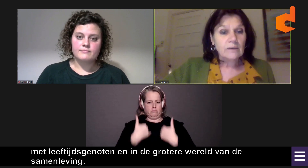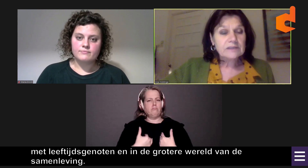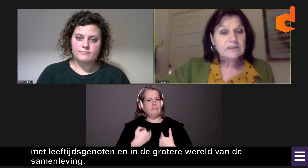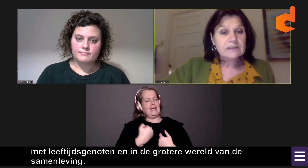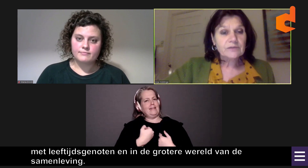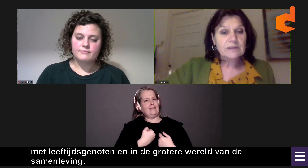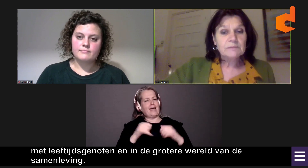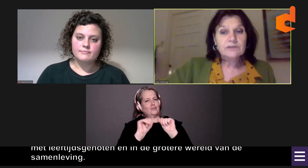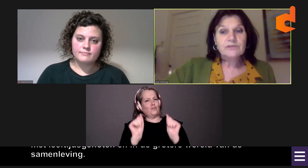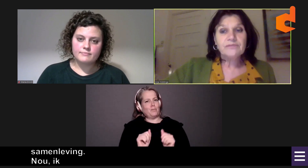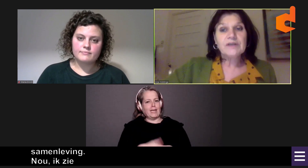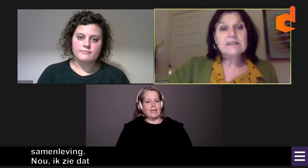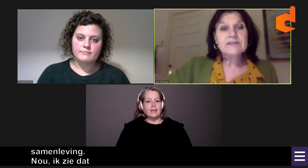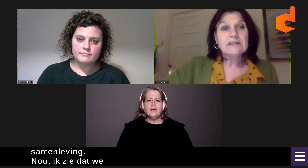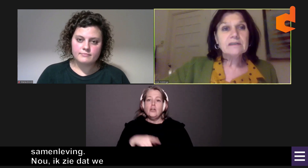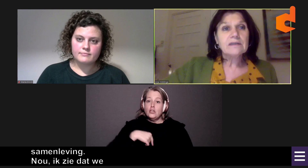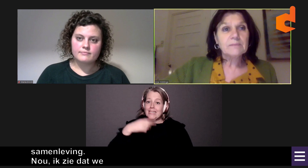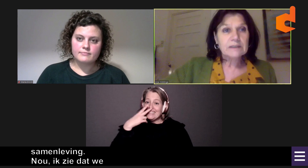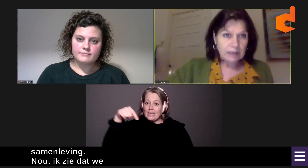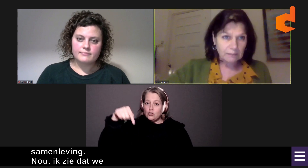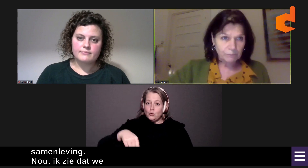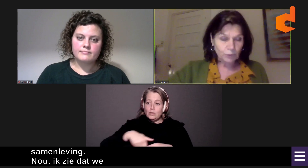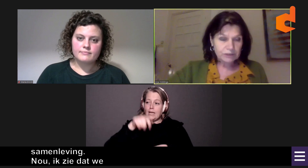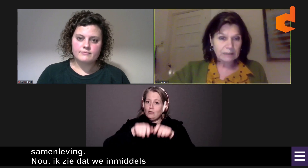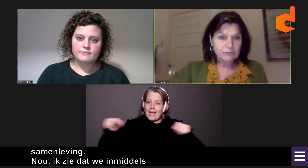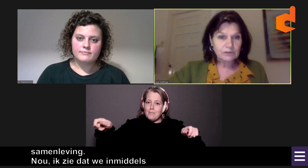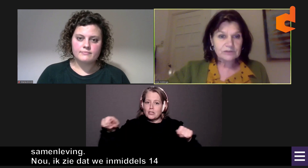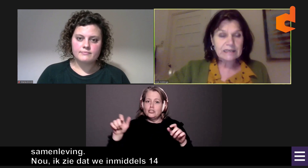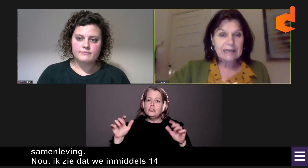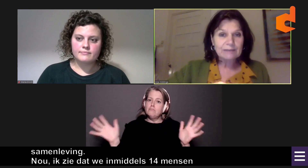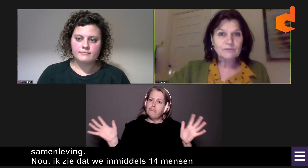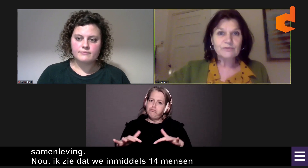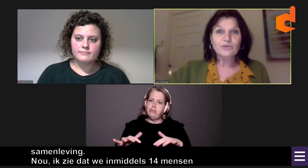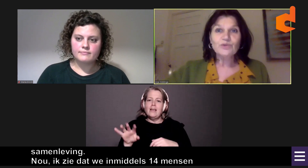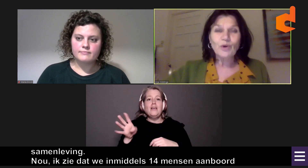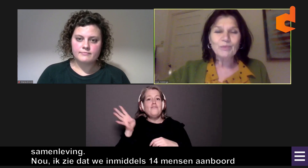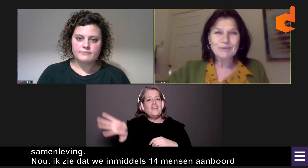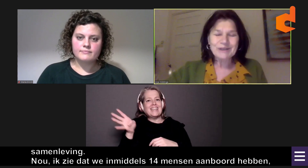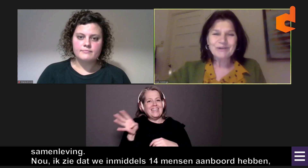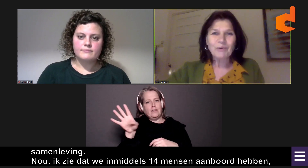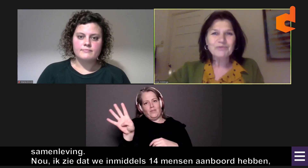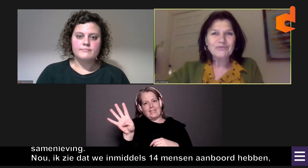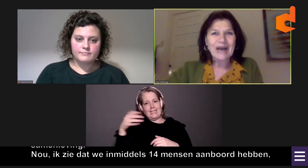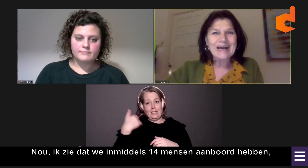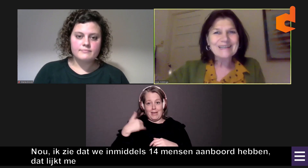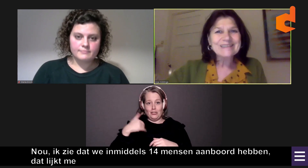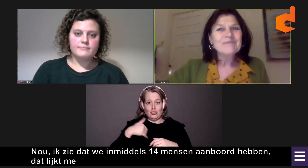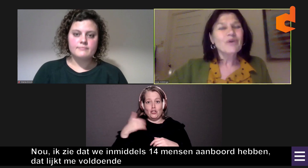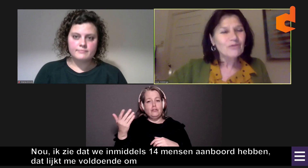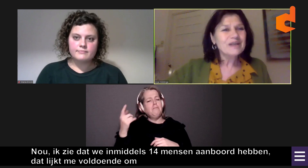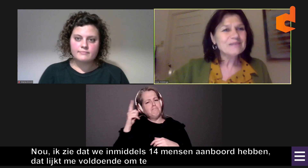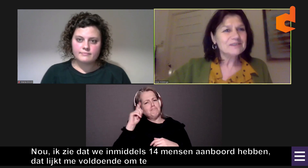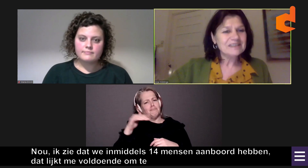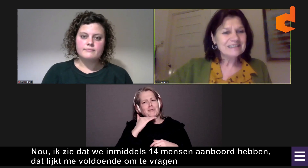Nou, ik zie dat we inmiddels veertien mensen aan boord hebben. Dat lijkt me voldoende om te vragen